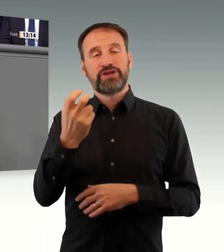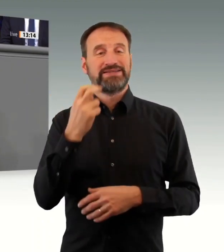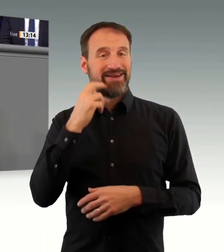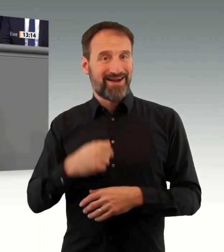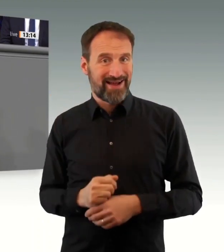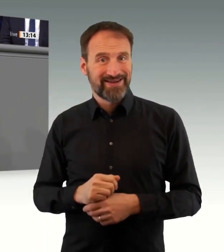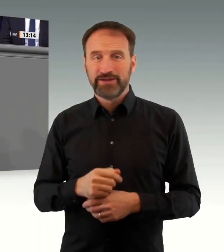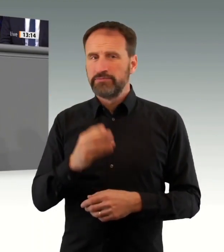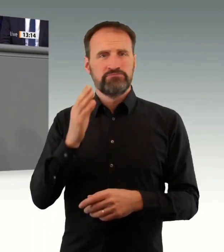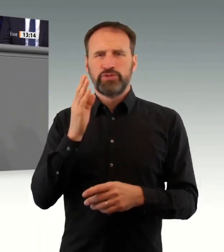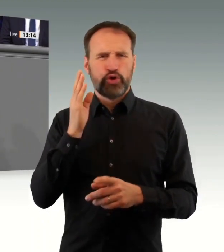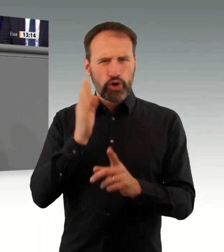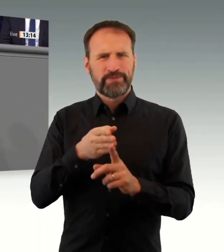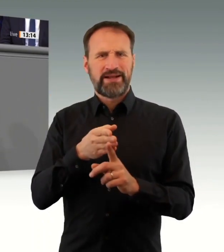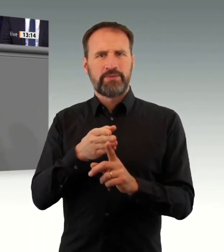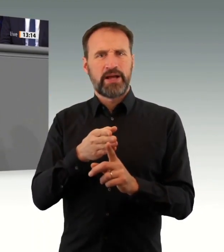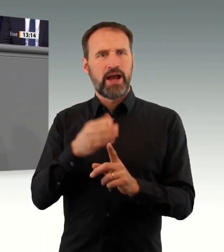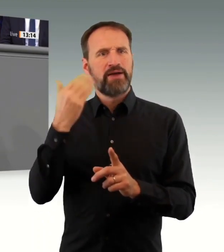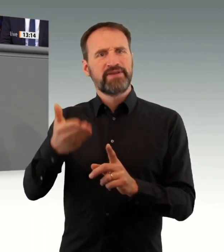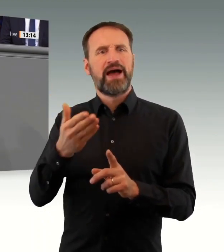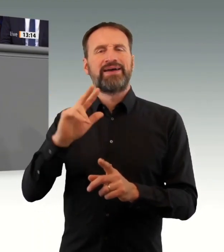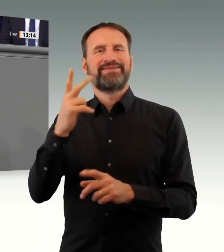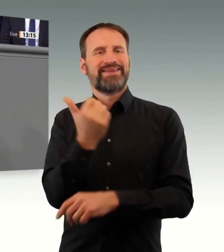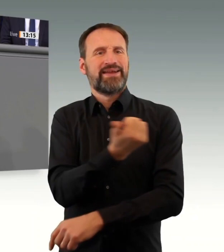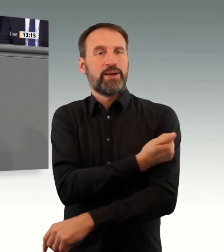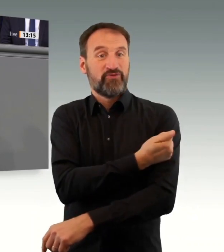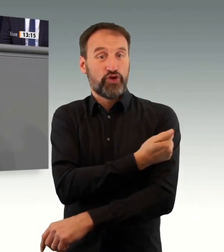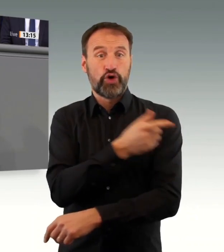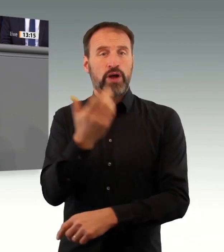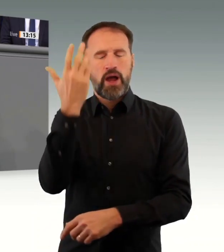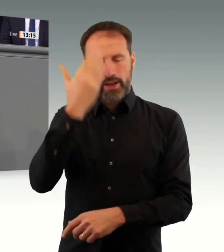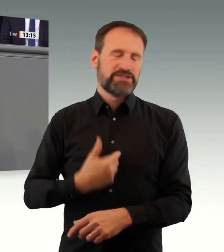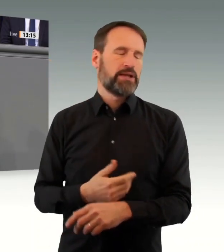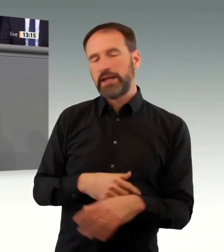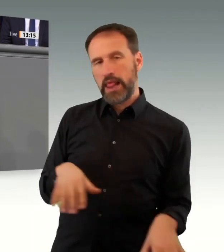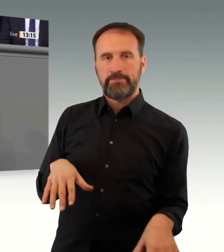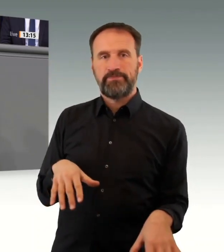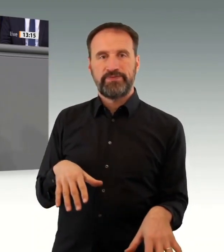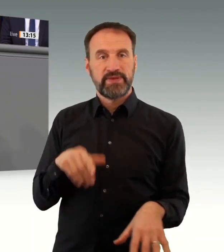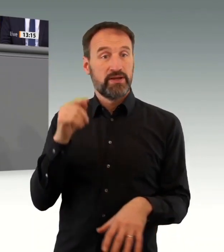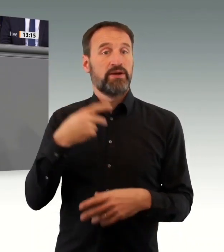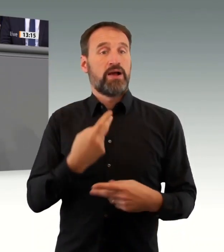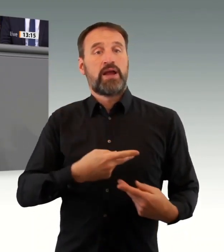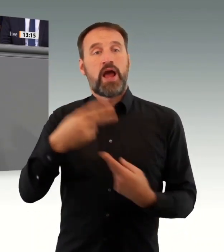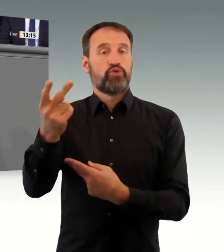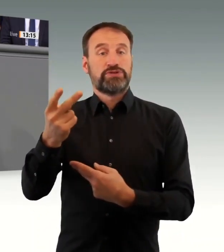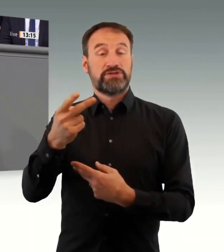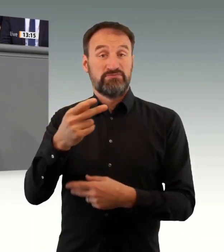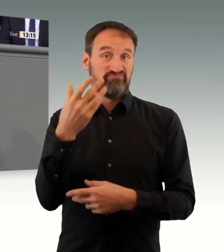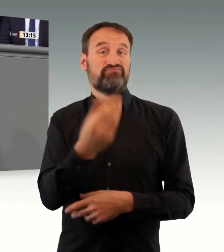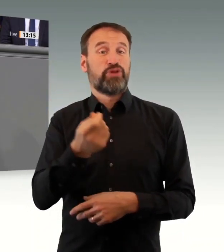jetzt auf unnötige Kontakte zu anderen Menschen und lassen uns jeden Tag testen. Wenn nun die Impfpflicht kommt und wir unserer